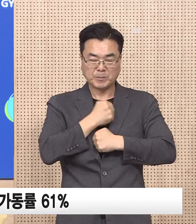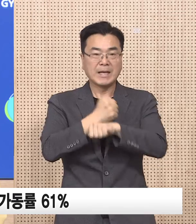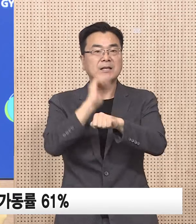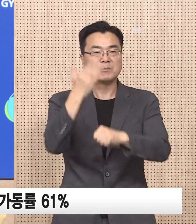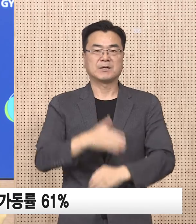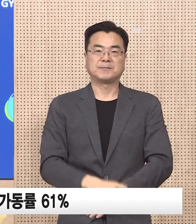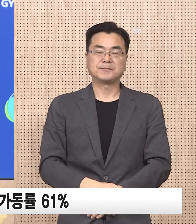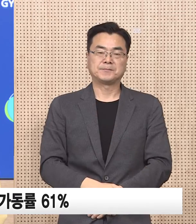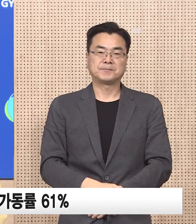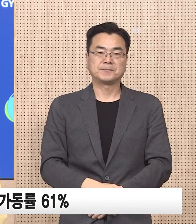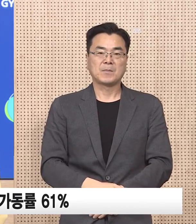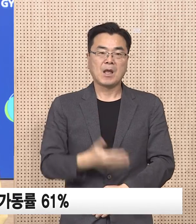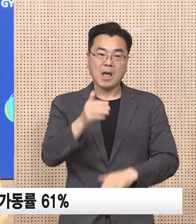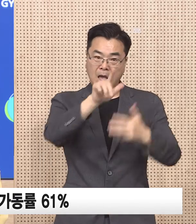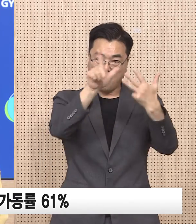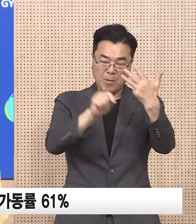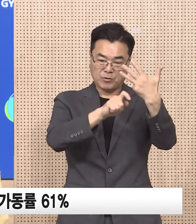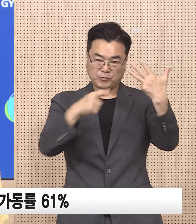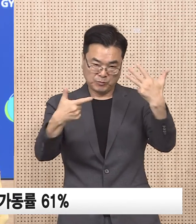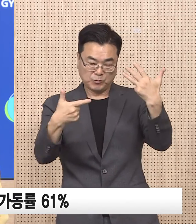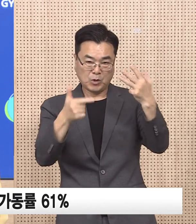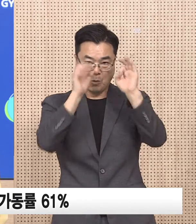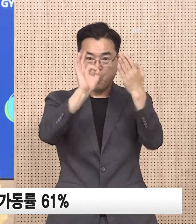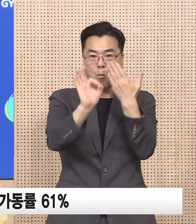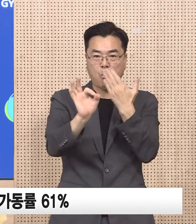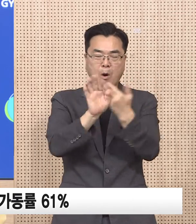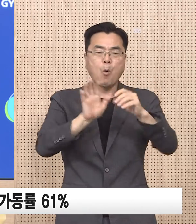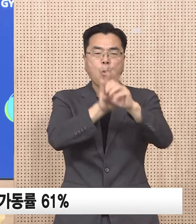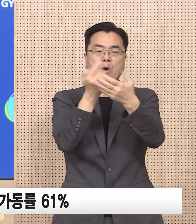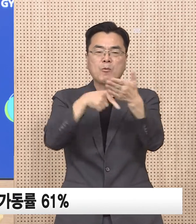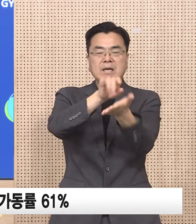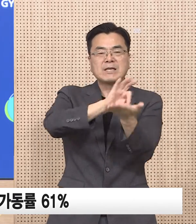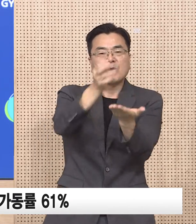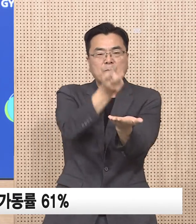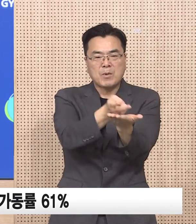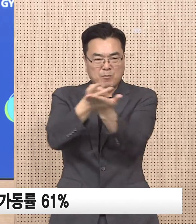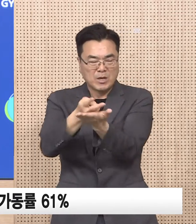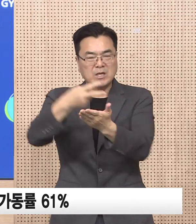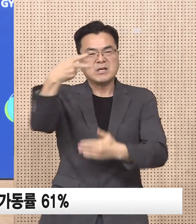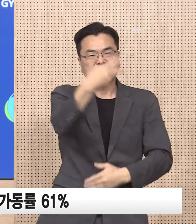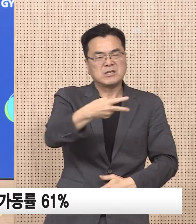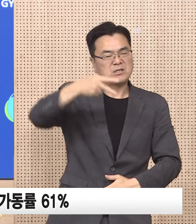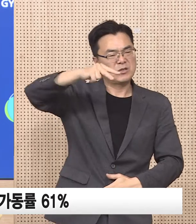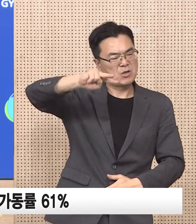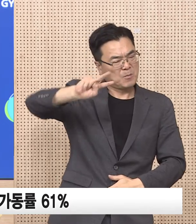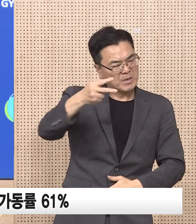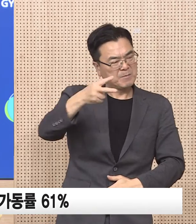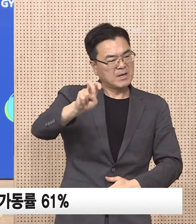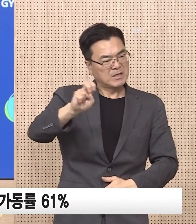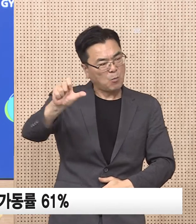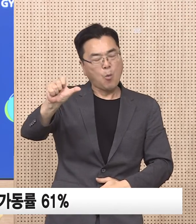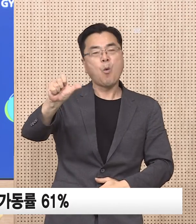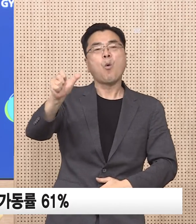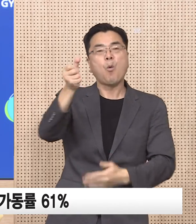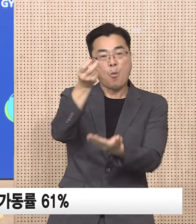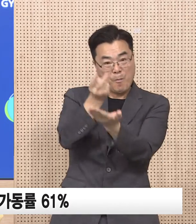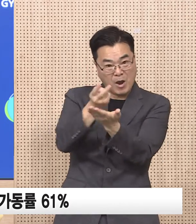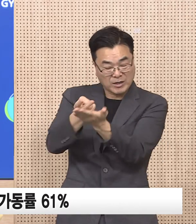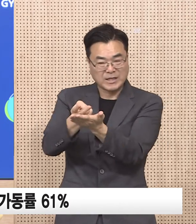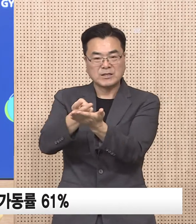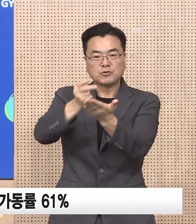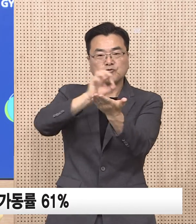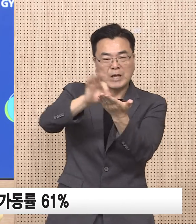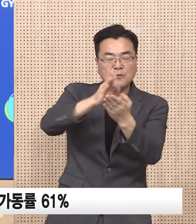8월 15일 17시 기준 도내 의료기관 확보 병상은 2,122병상입니다. 현재 1,303병상을